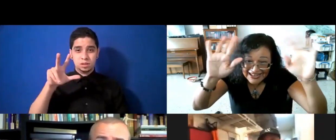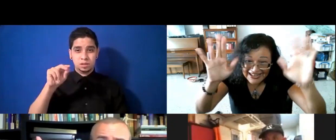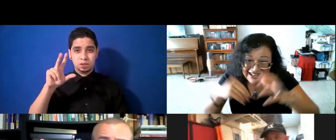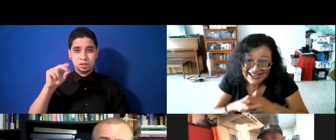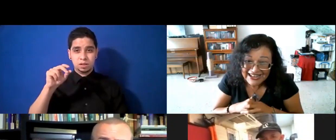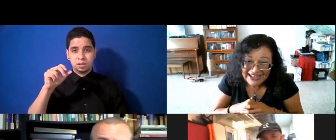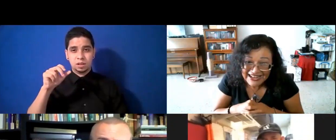pizero?